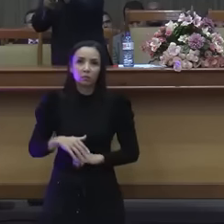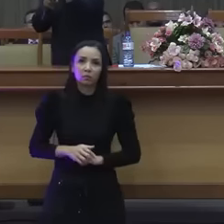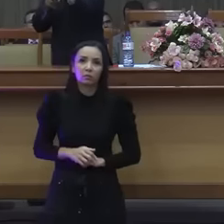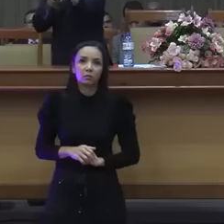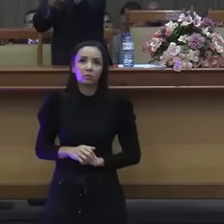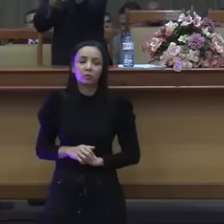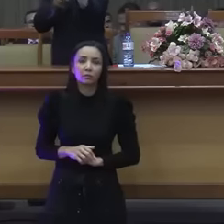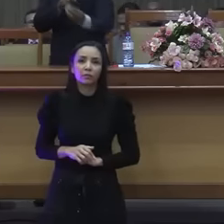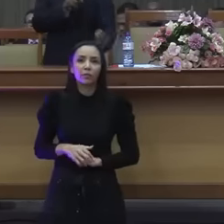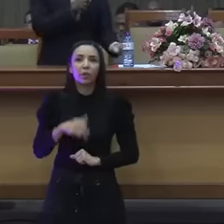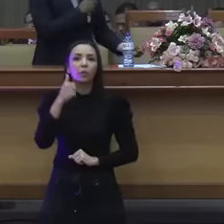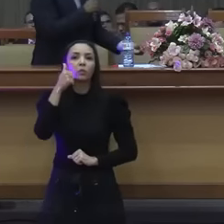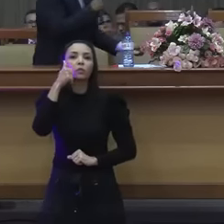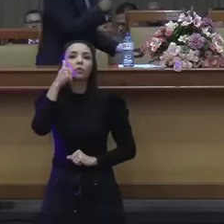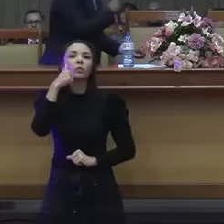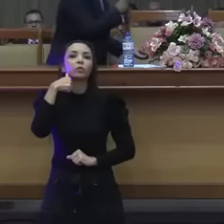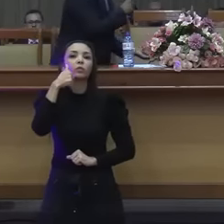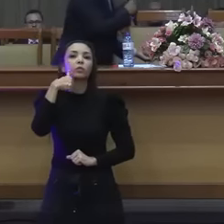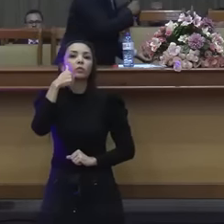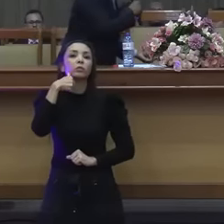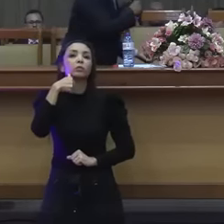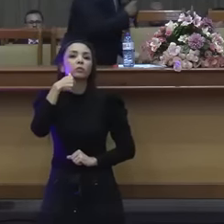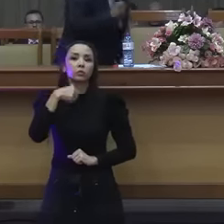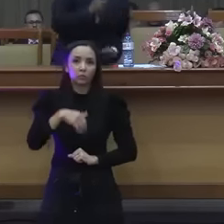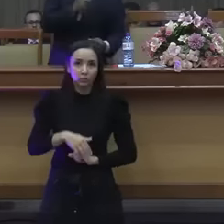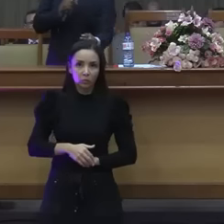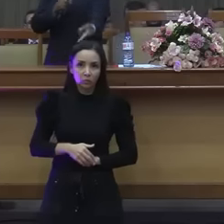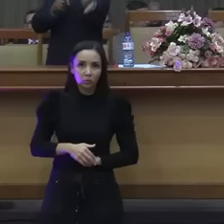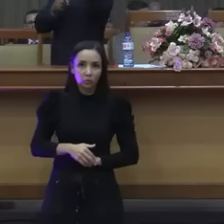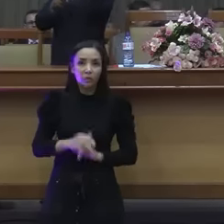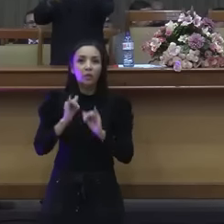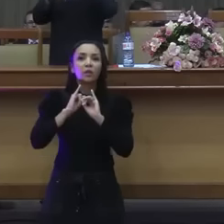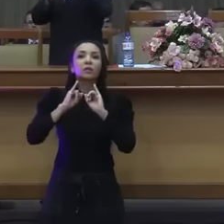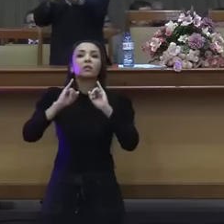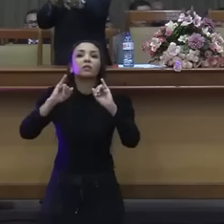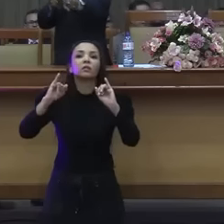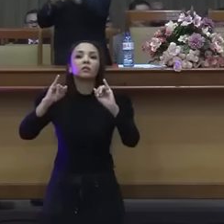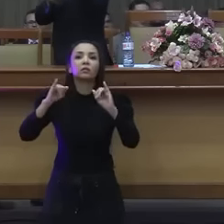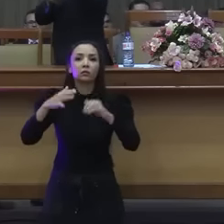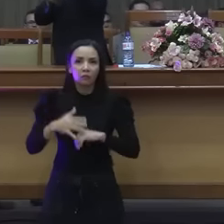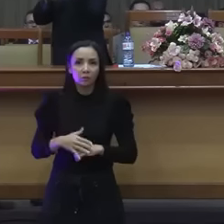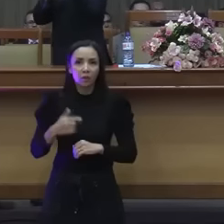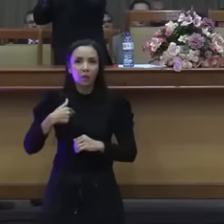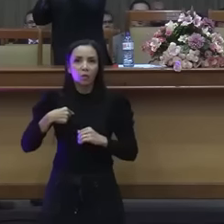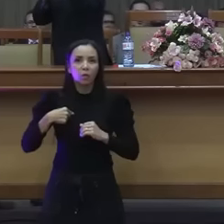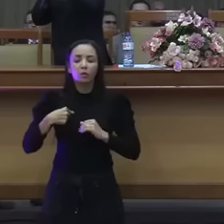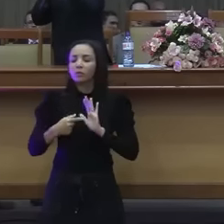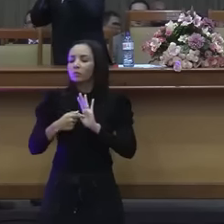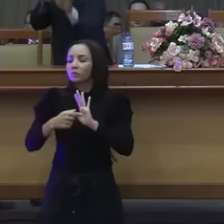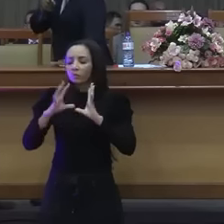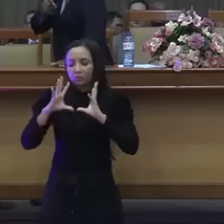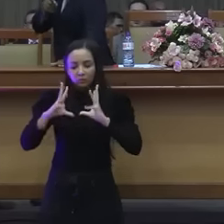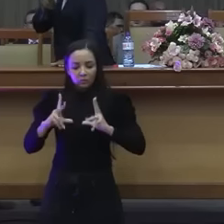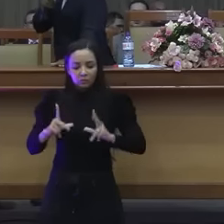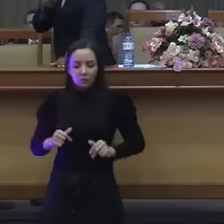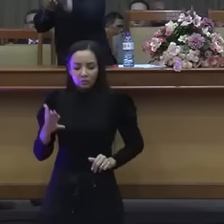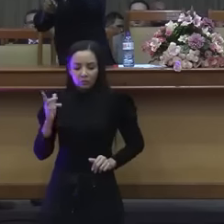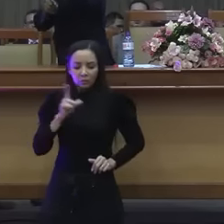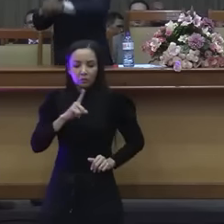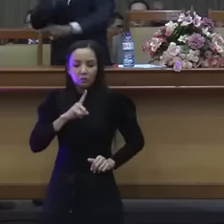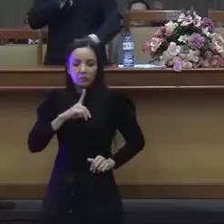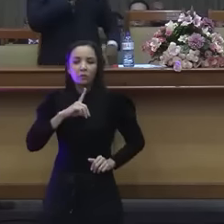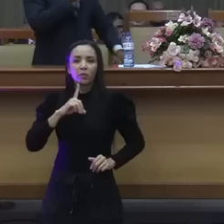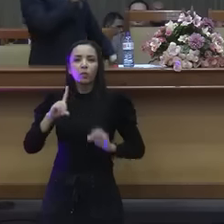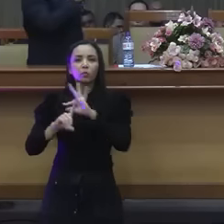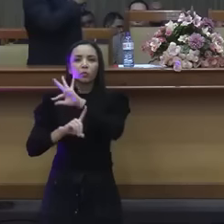eu quero imitar essa moça que tem um Espírito Santo. Você vê? Mas você vê, moça da igreja querendo imitar a moça do mundo que